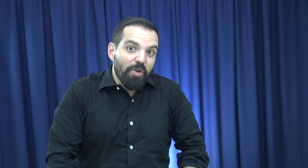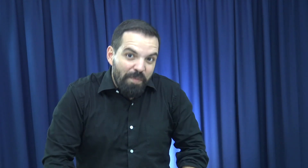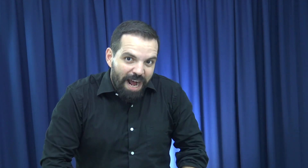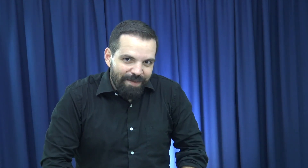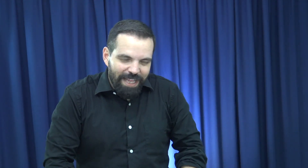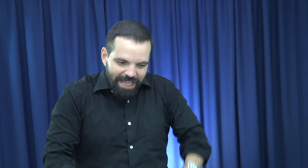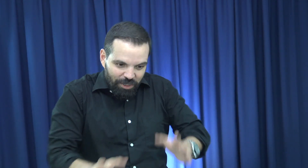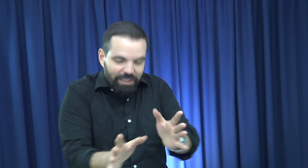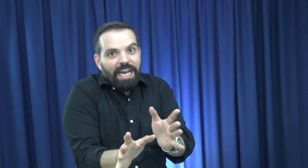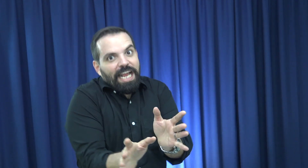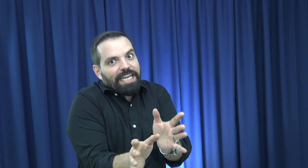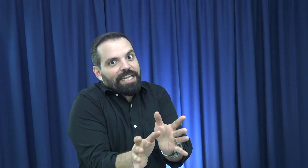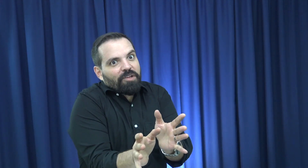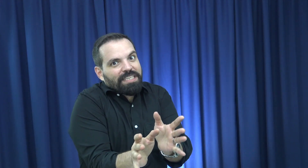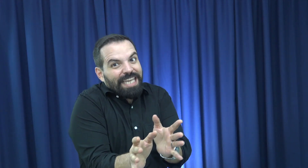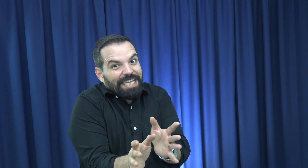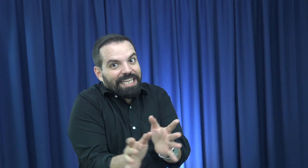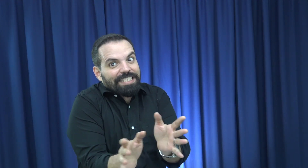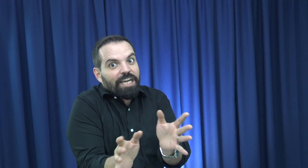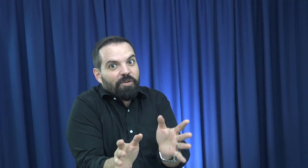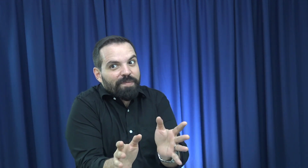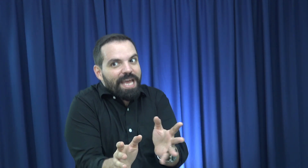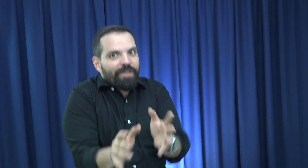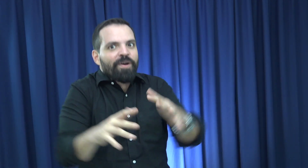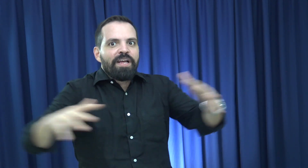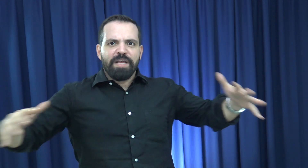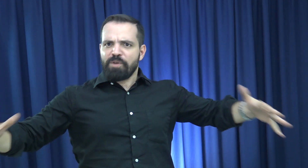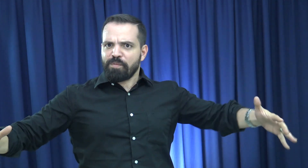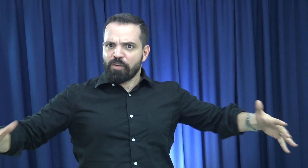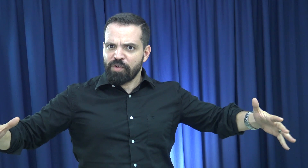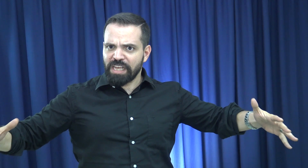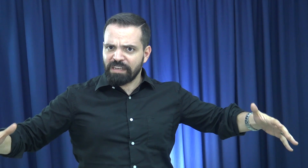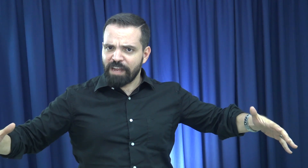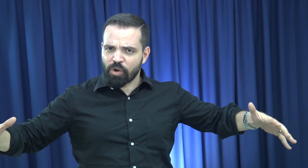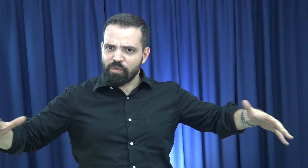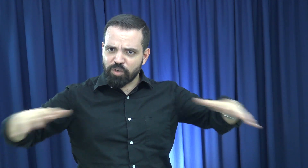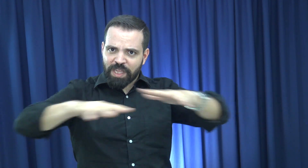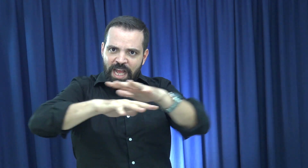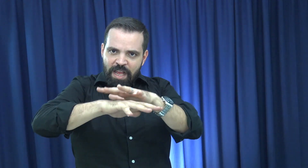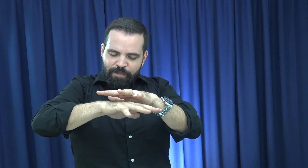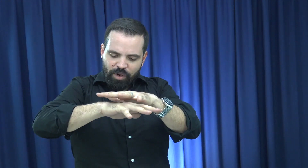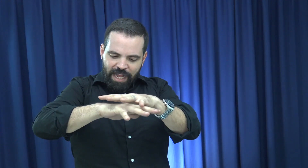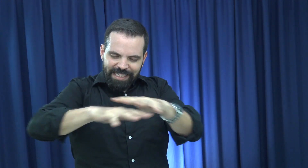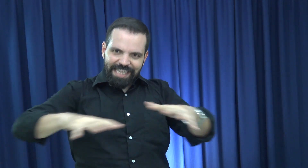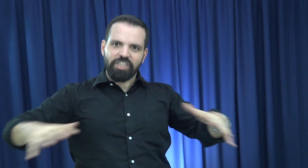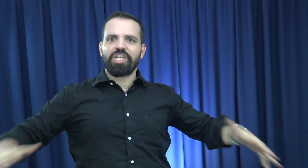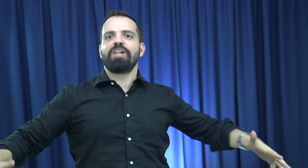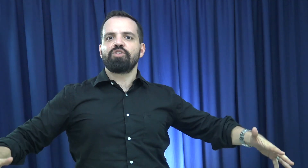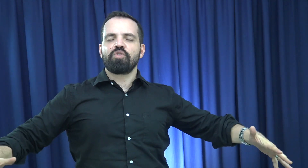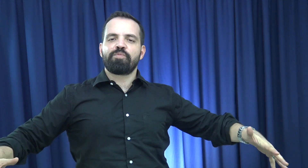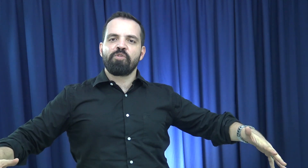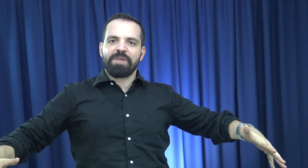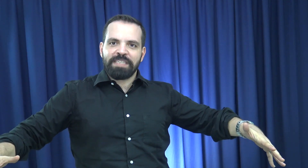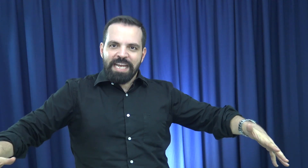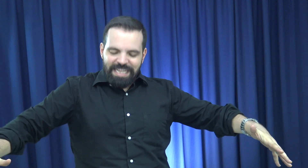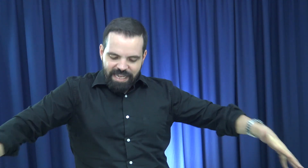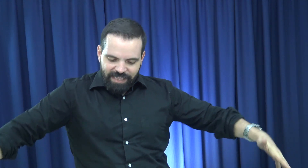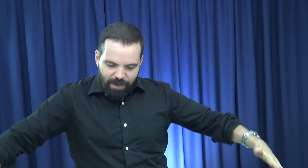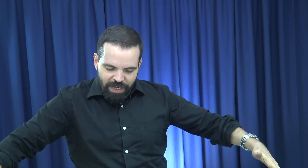pluma. Adentro está la gallinita toda seca, quizás con miedo, pero por fuera se ve robusta porque ha ensanchado sus plumas de tal